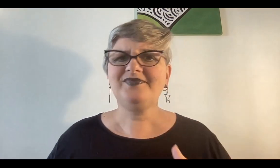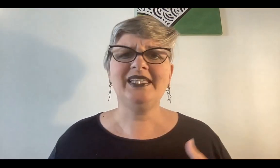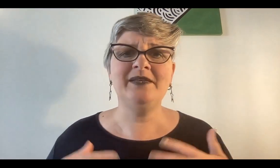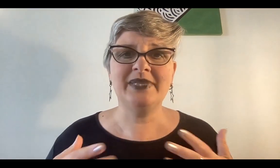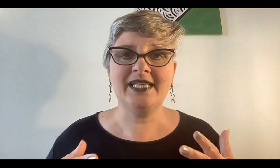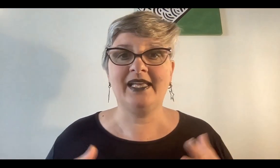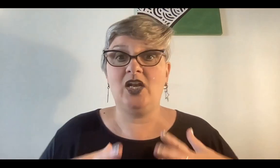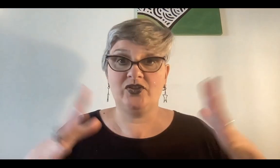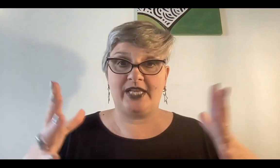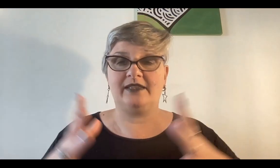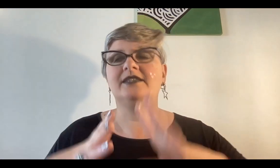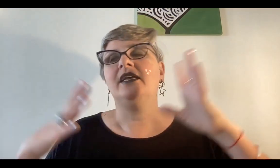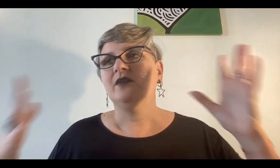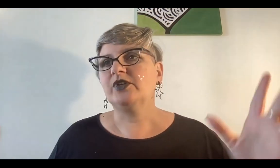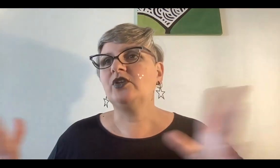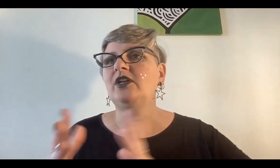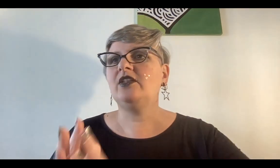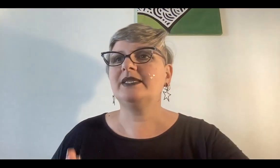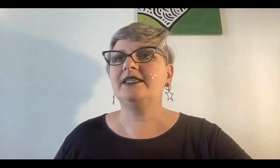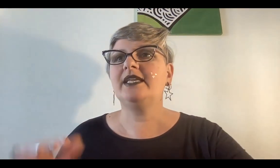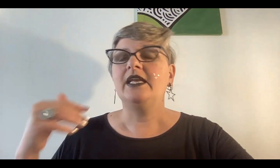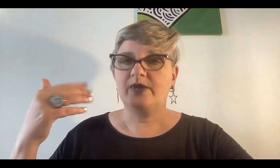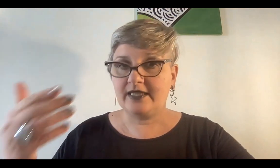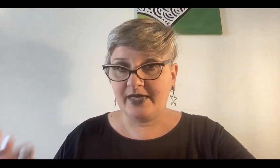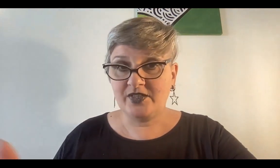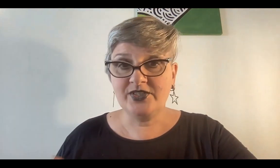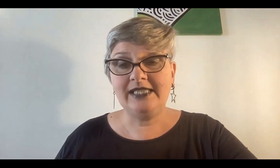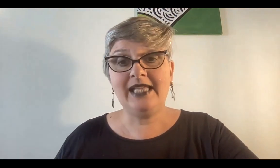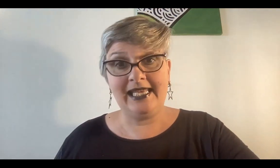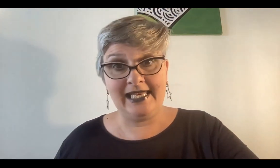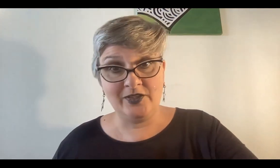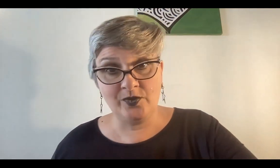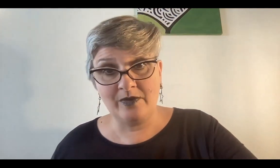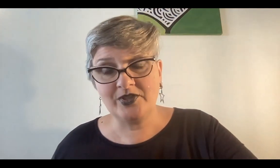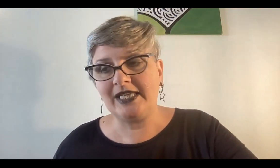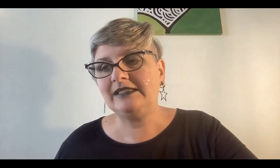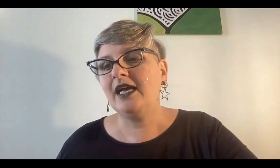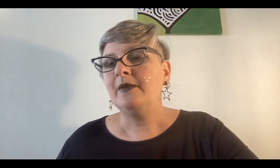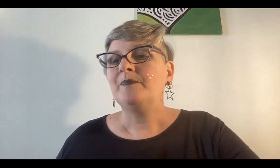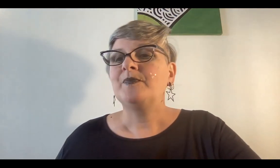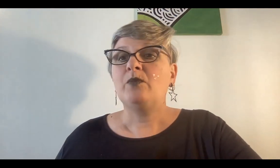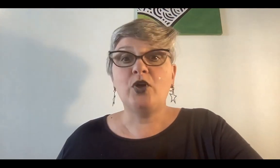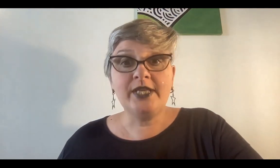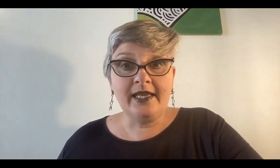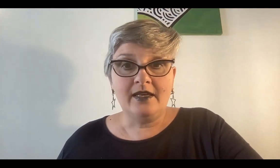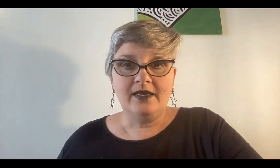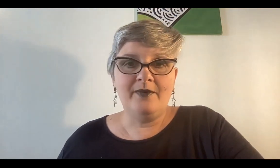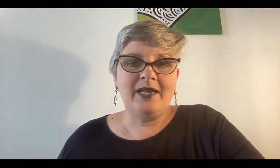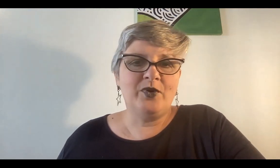¿Y en base a qué? Los celtas. Por todos lados vas a decir, una celebración celta, el año nuevo celta, ¿por qué le van a